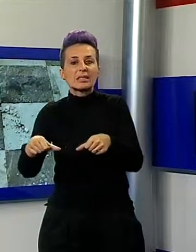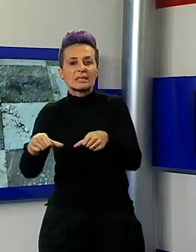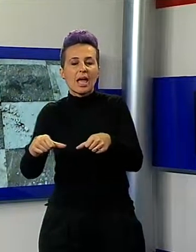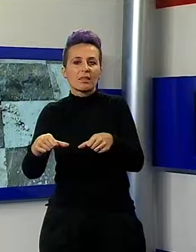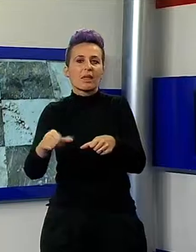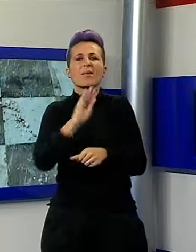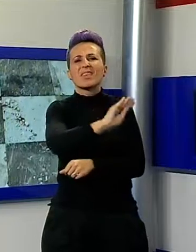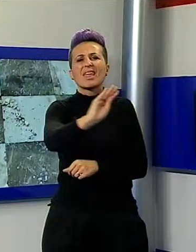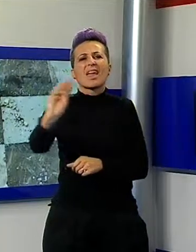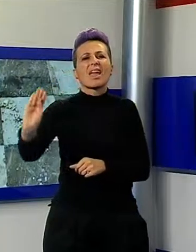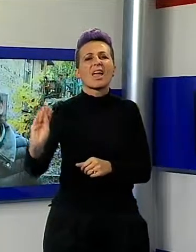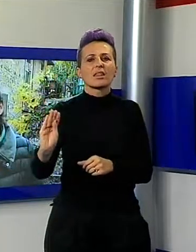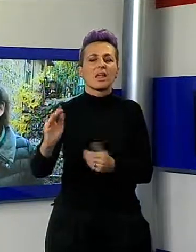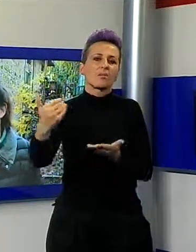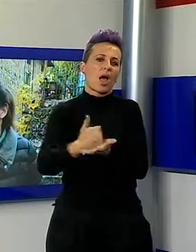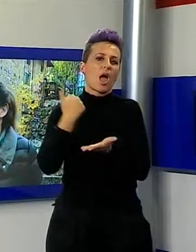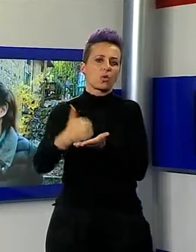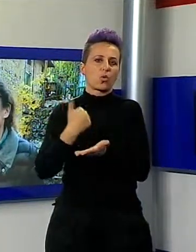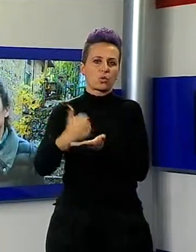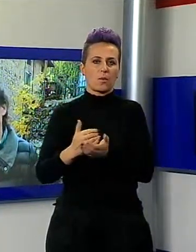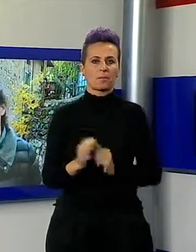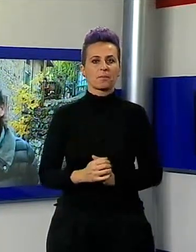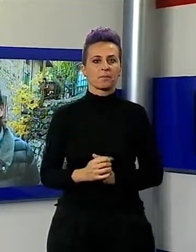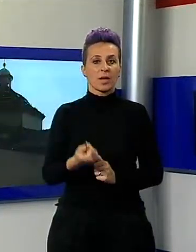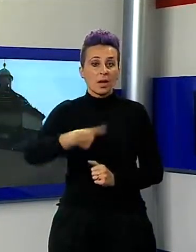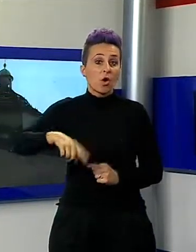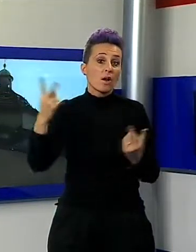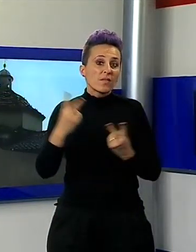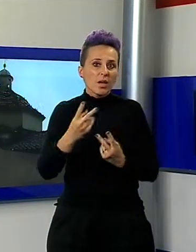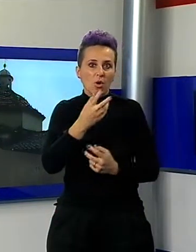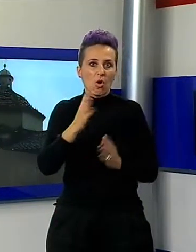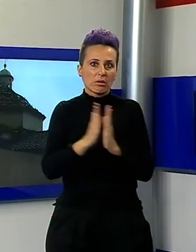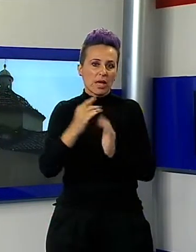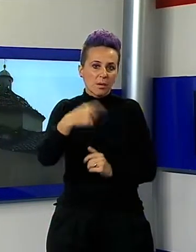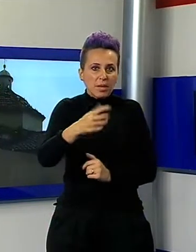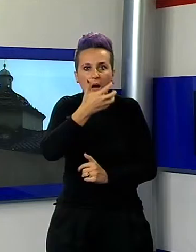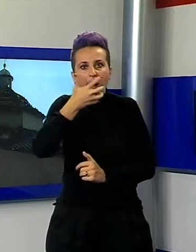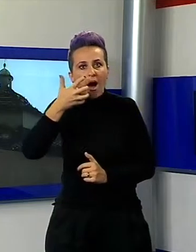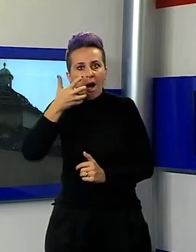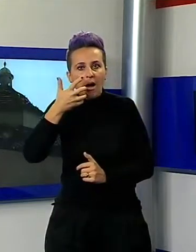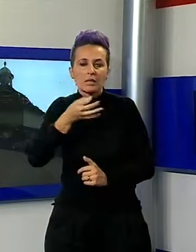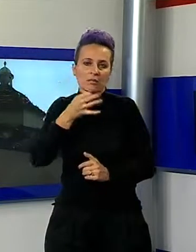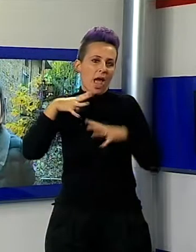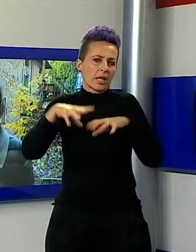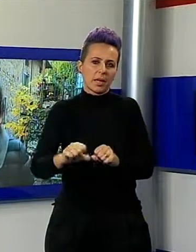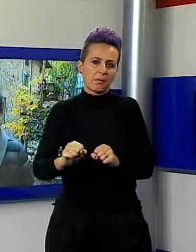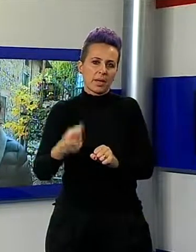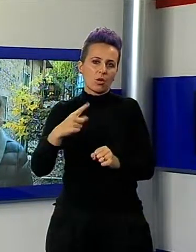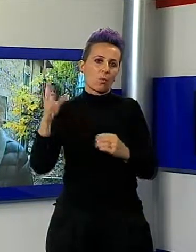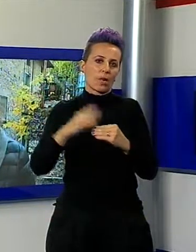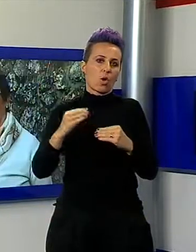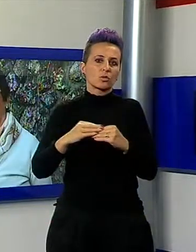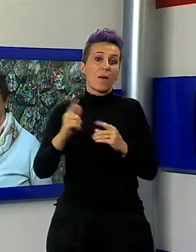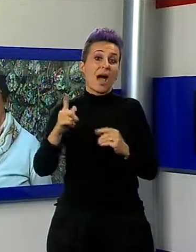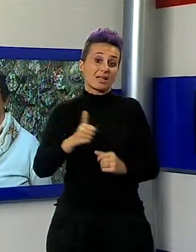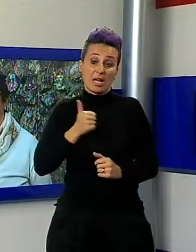Capezzano. La nostra chiesa è al centro del paese, ci siamo tutti molto legati, noi siamo un paese che ci si dà da fare sempre, però abbiamo bisogno di aiuto a